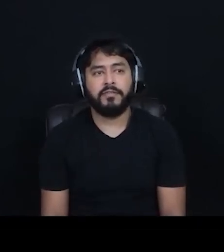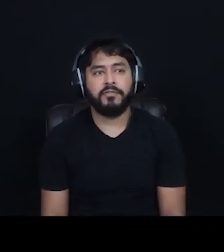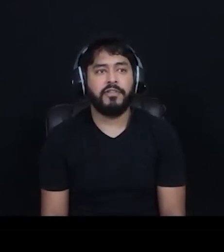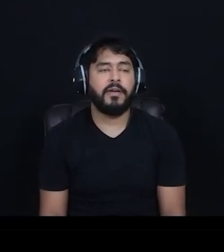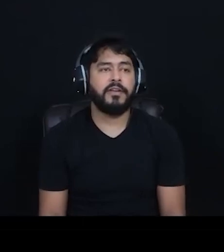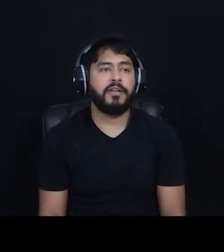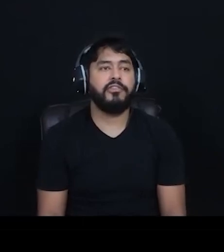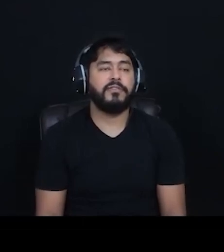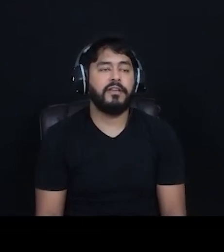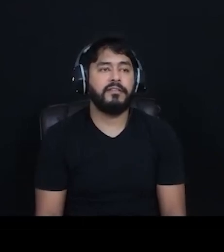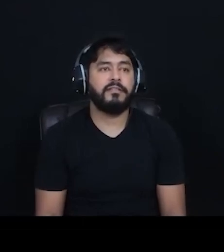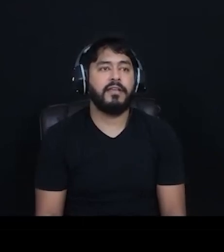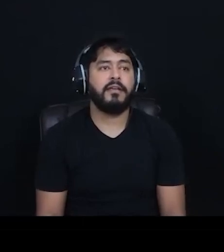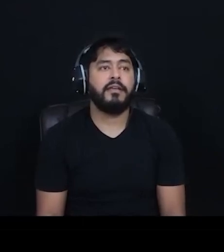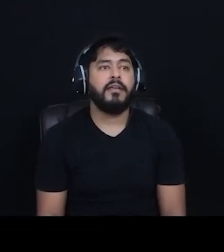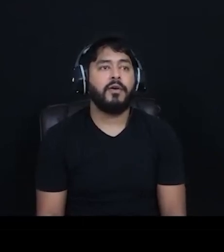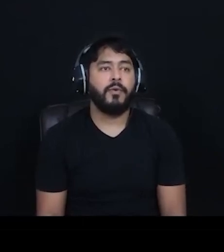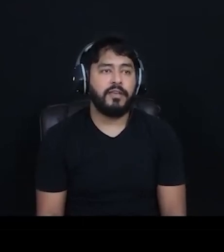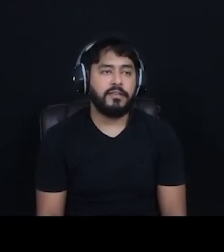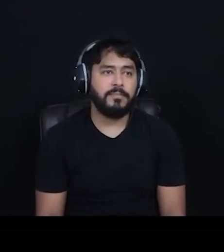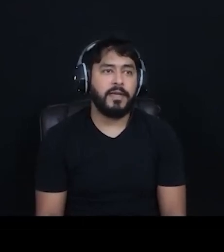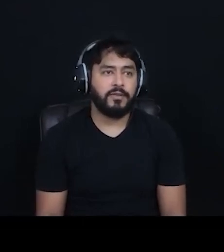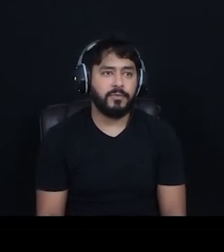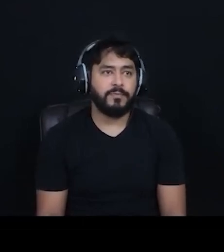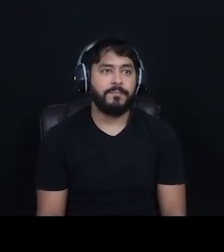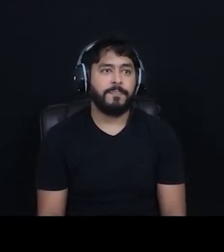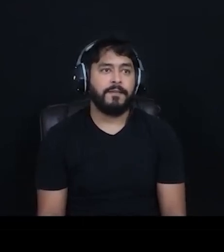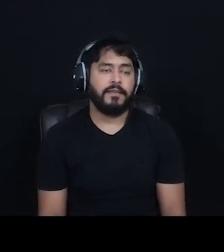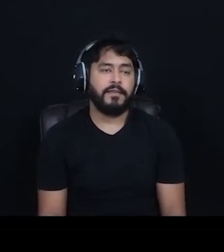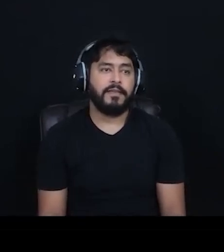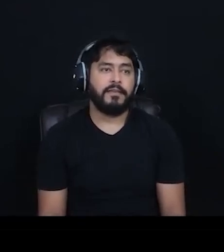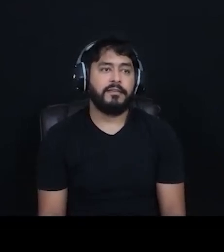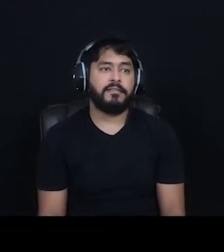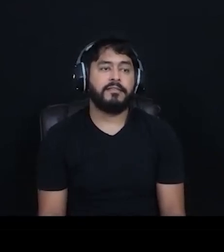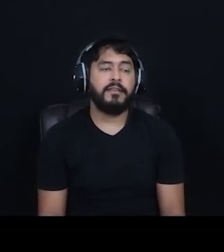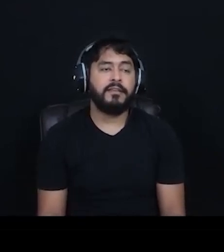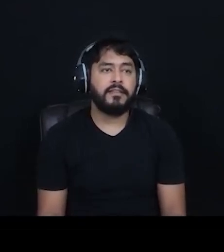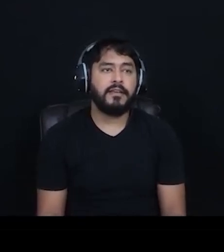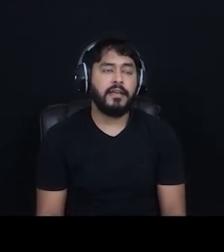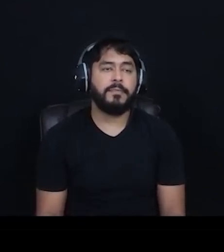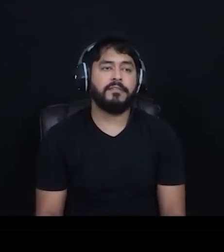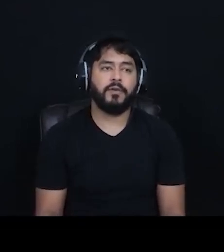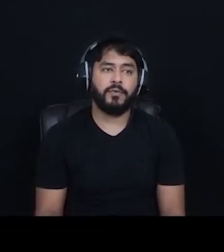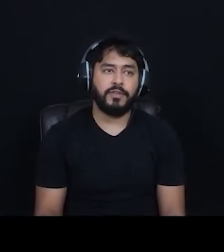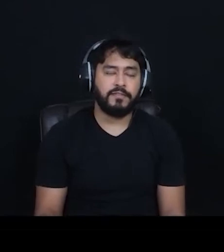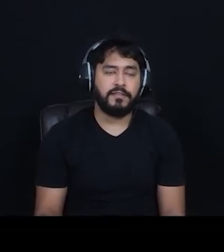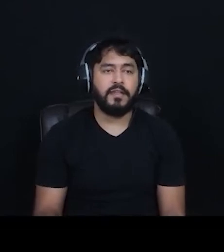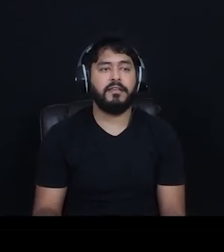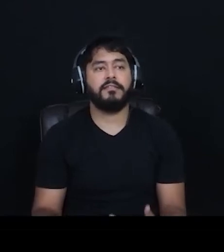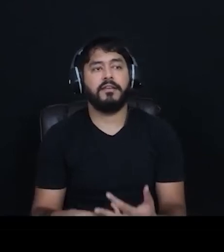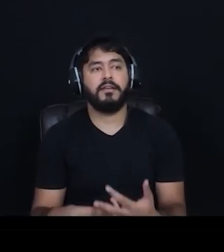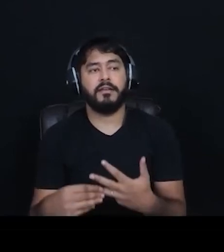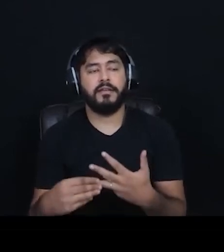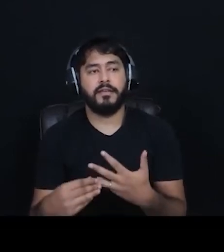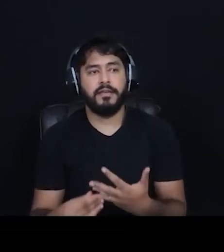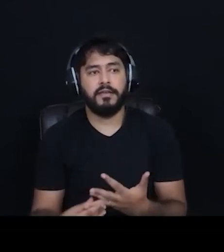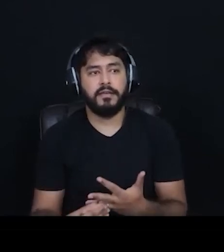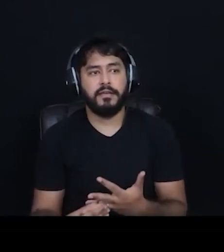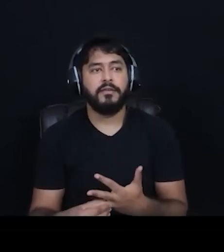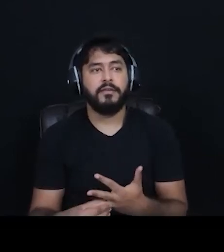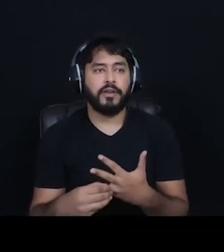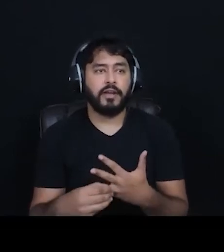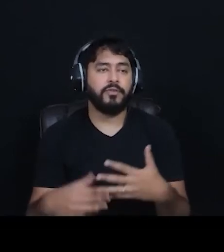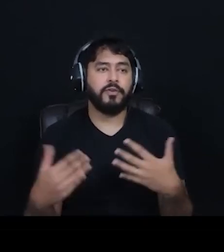eventos na maioria das vezes é conhecimento e se inserir a pessoa com deficiência e